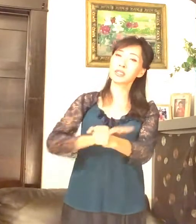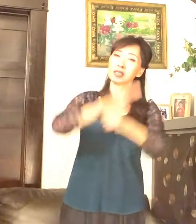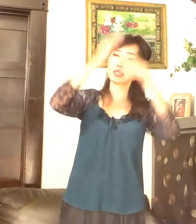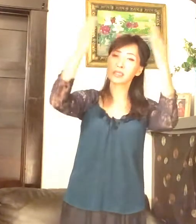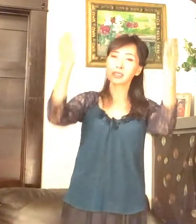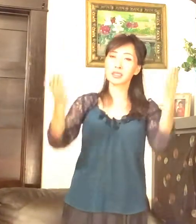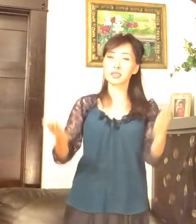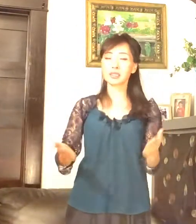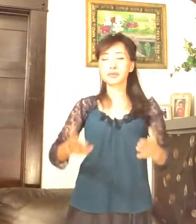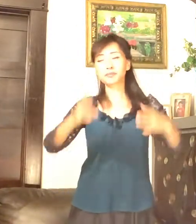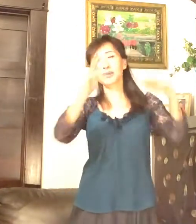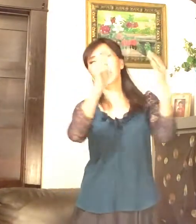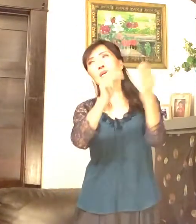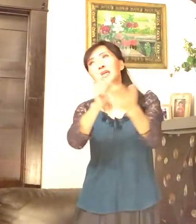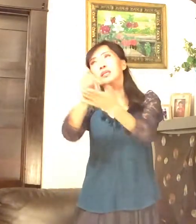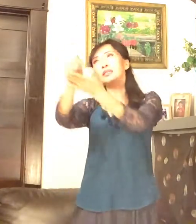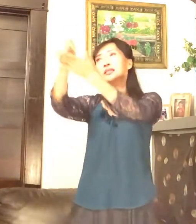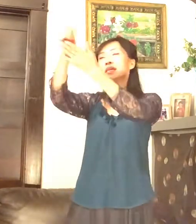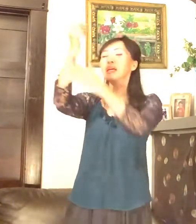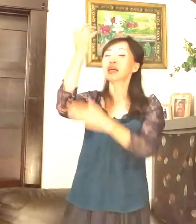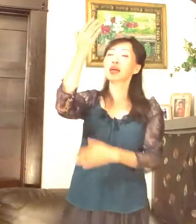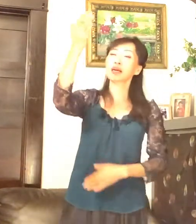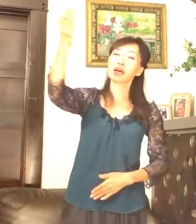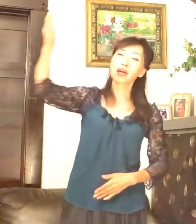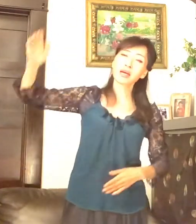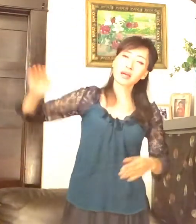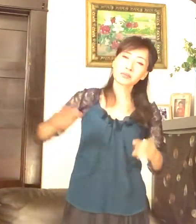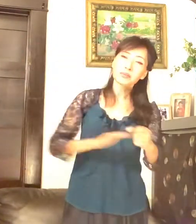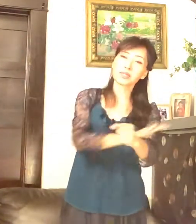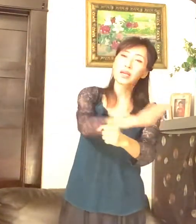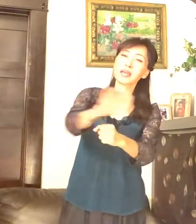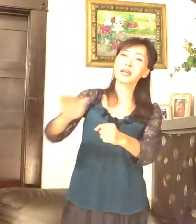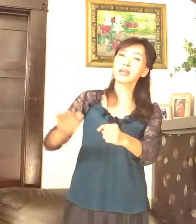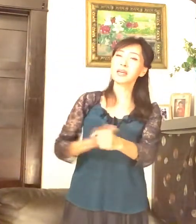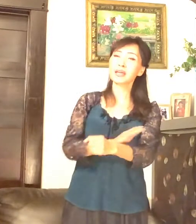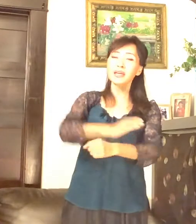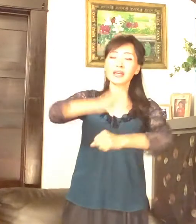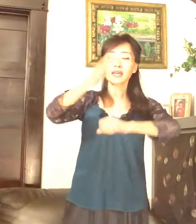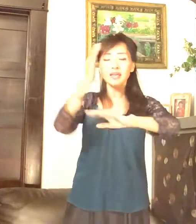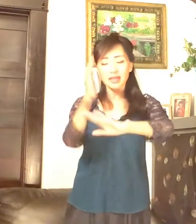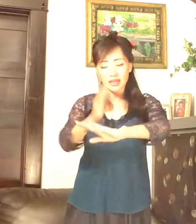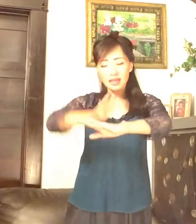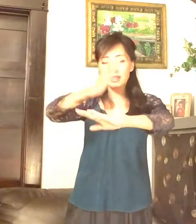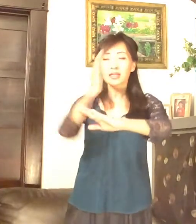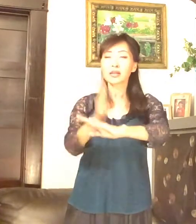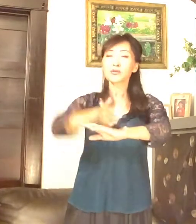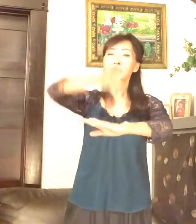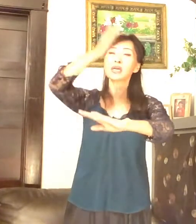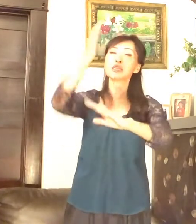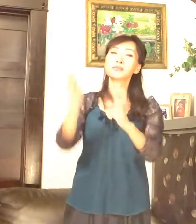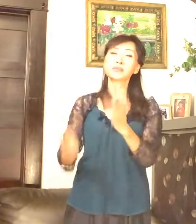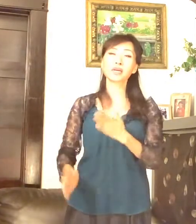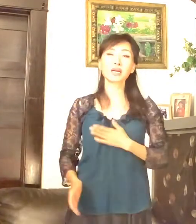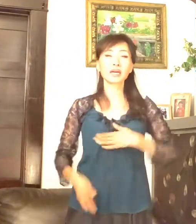그 사랑 감사해 날 위해 십자가